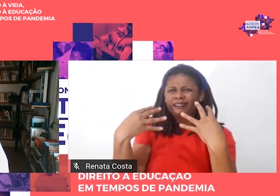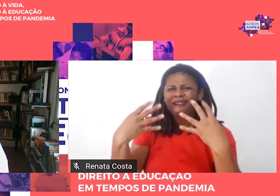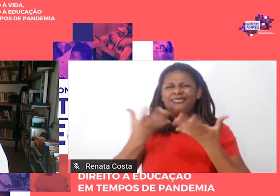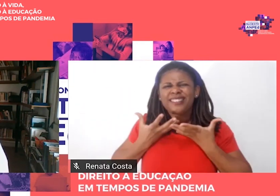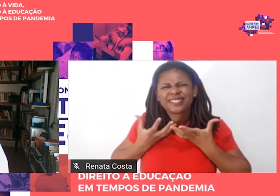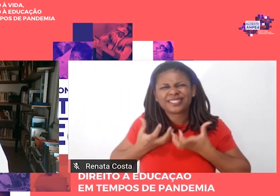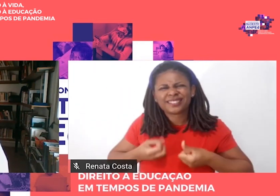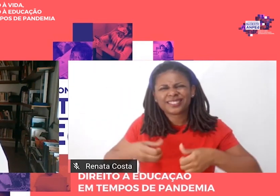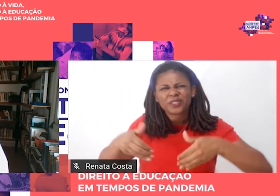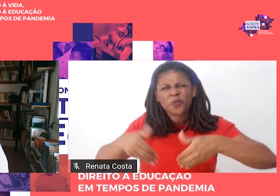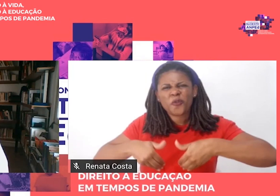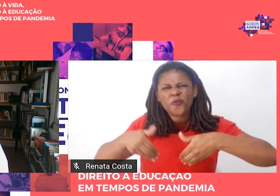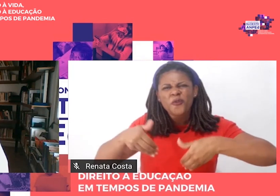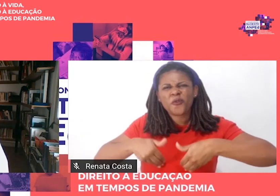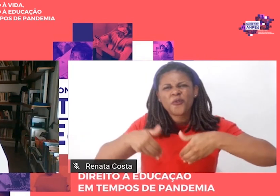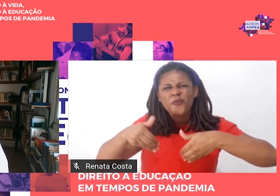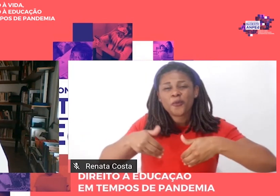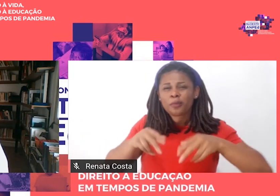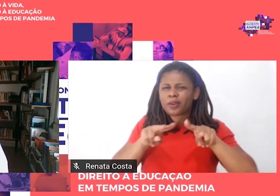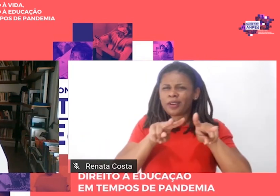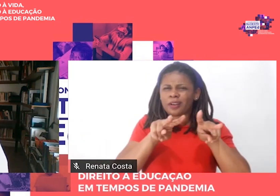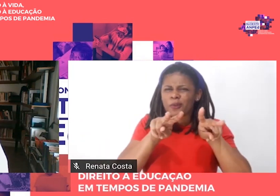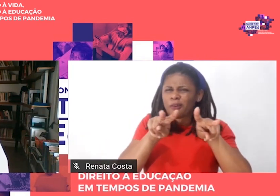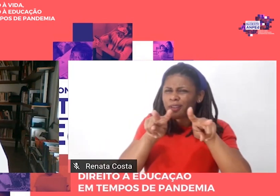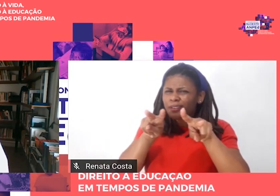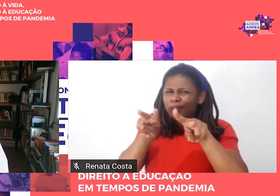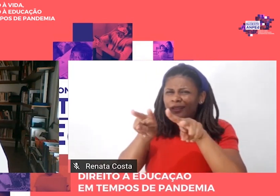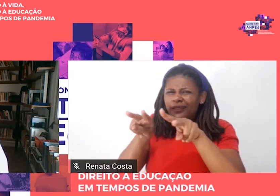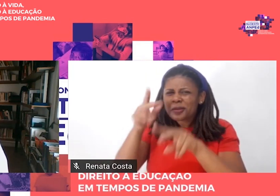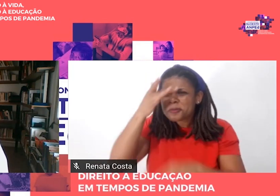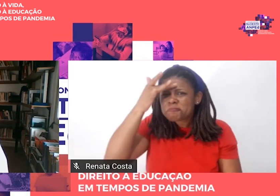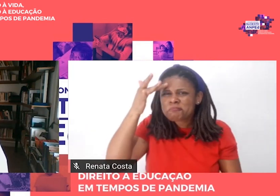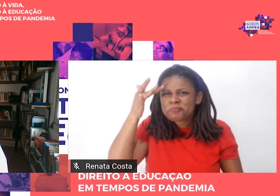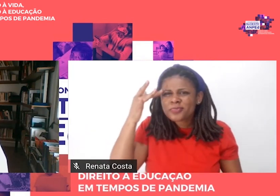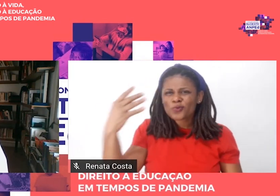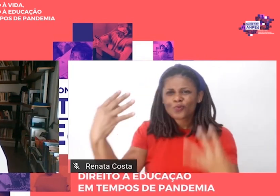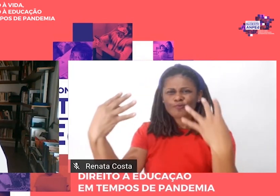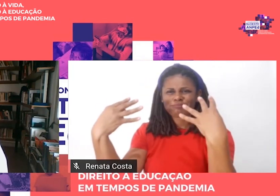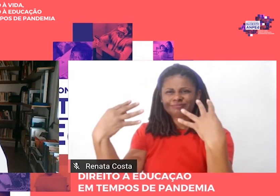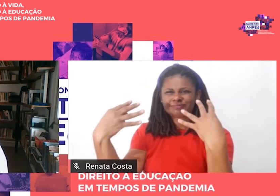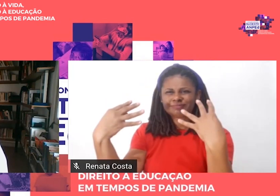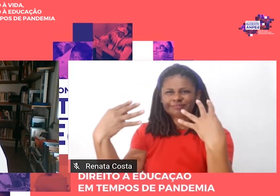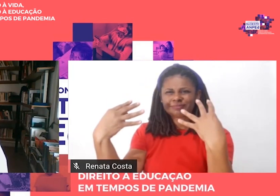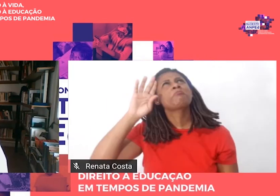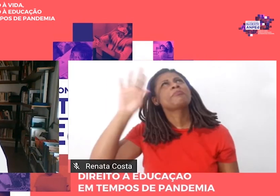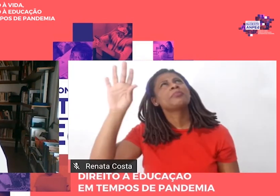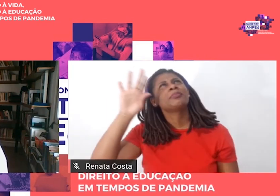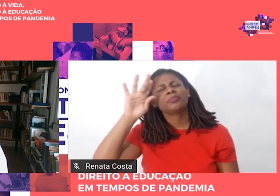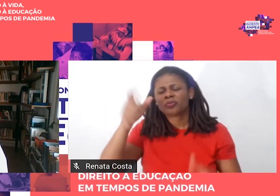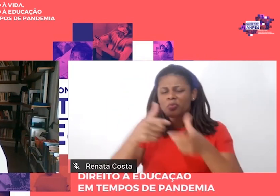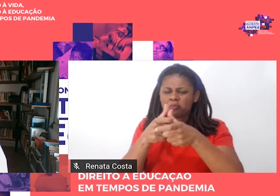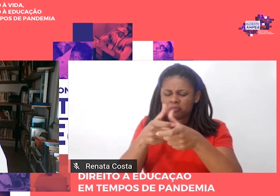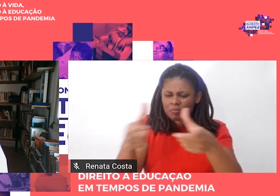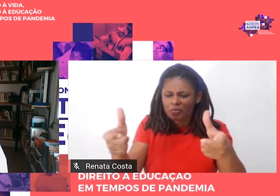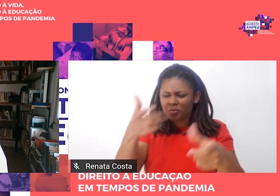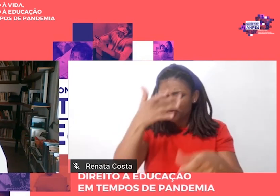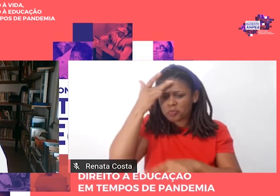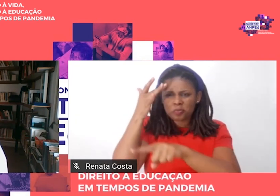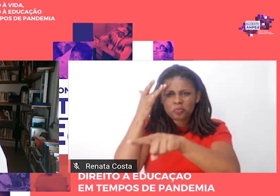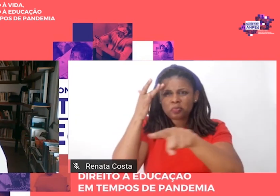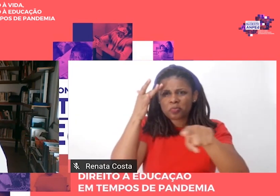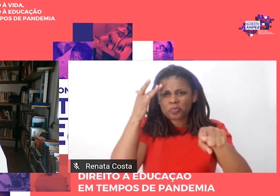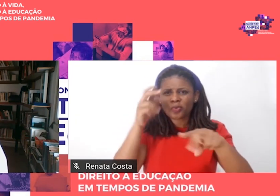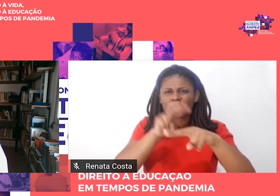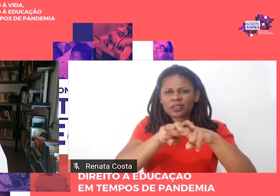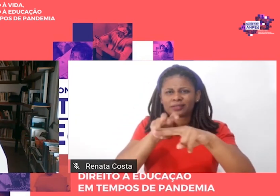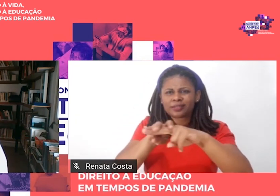e eu olhei para aquela plateia e pensei, a grande maioria dessas pessoas que estão aí voltadas para nós